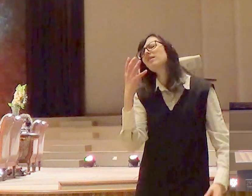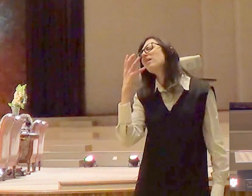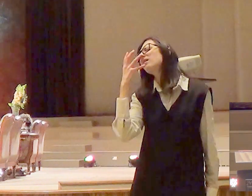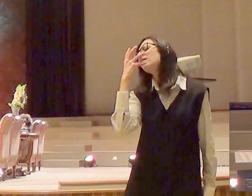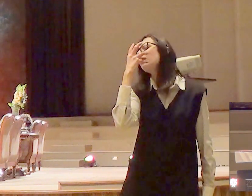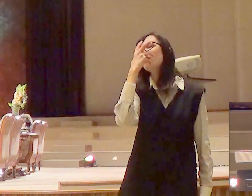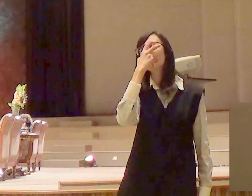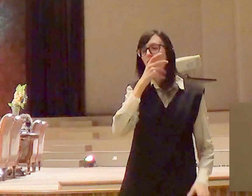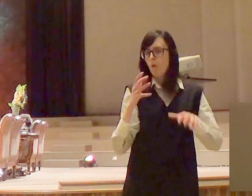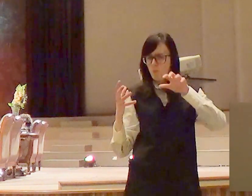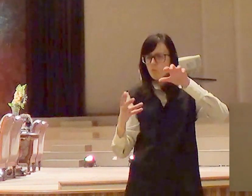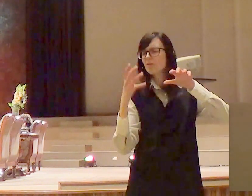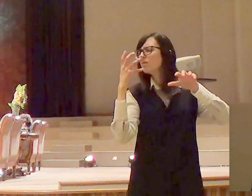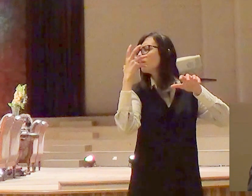desgraça sobre nós